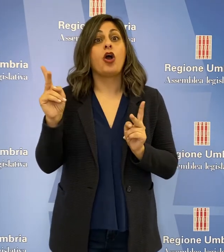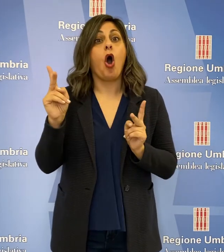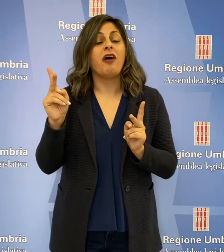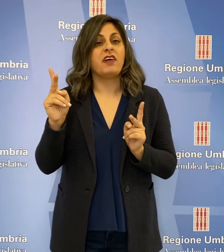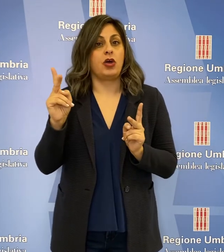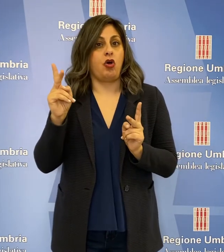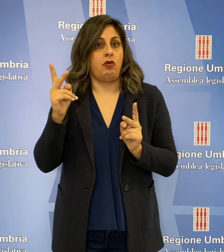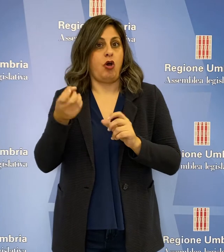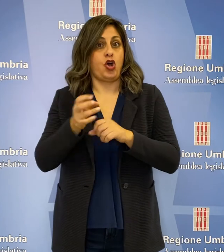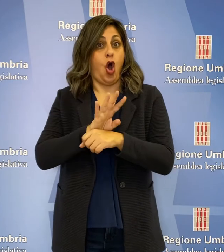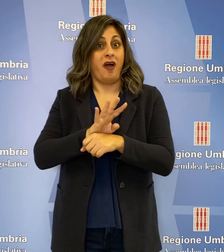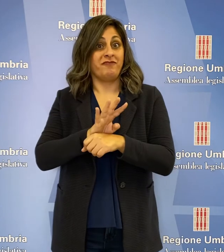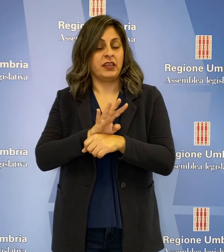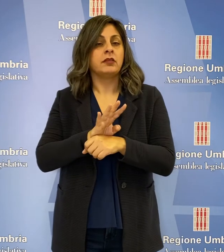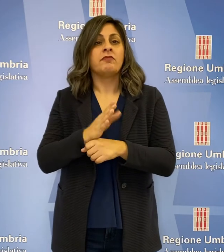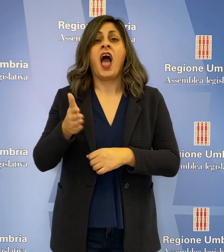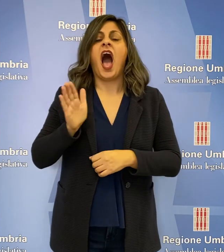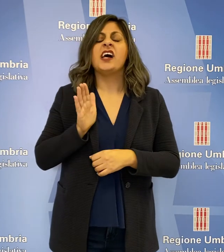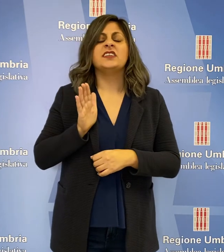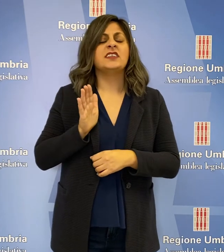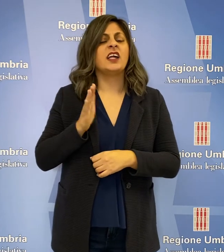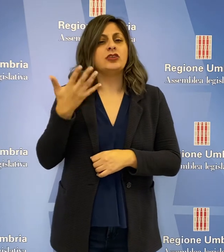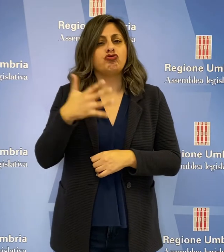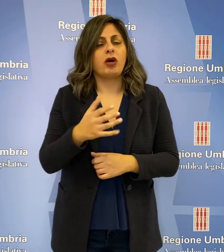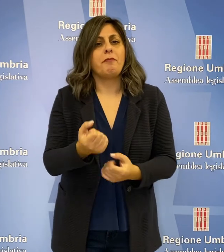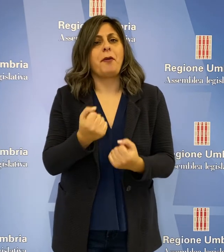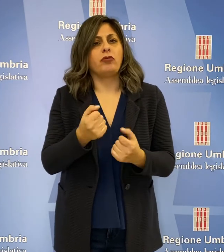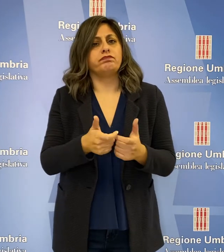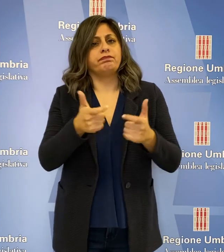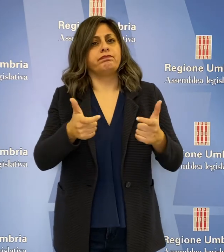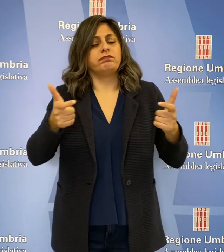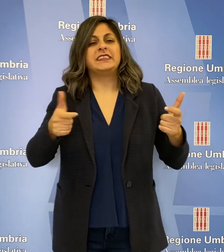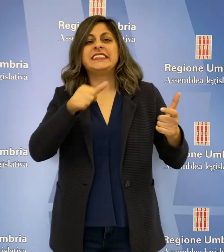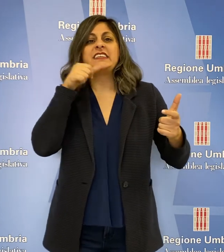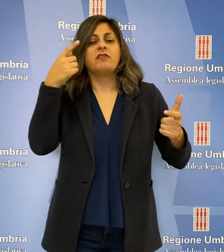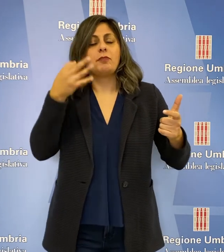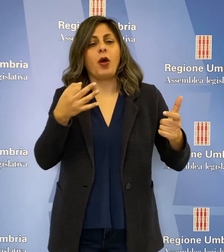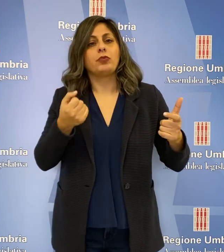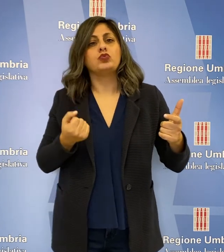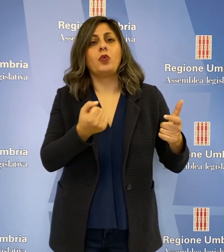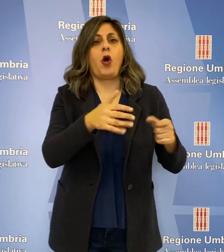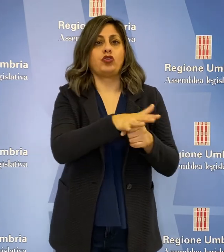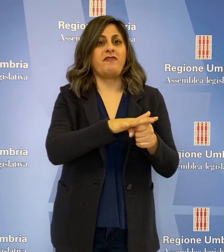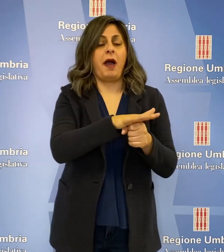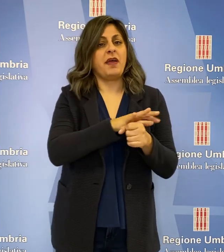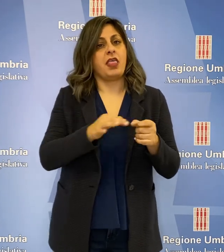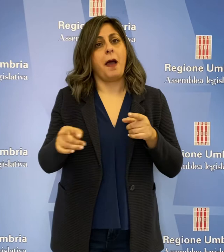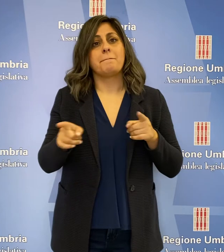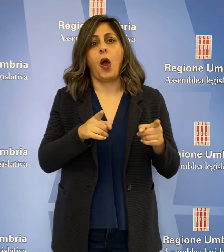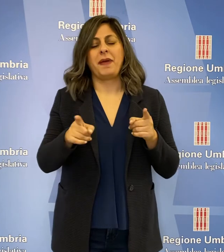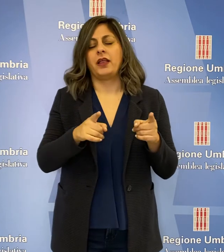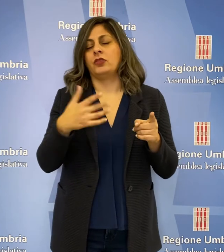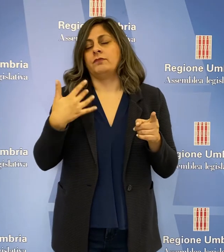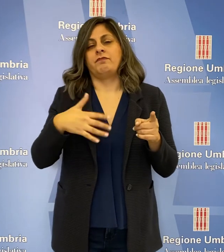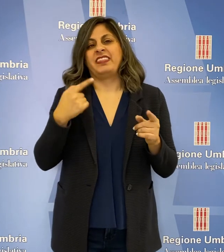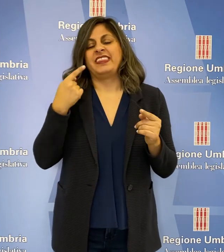stato ricoverato per Covid-19, l'assistenza è stata potenziata proprio per sostenere la famiglia in un momento di